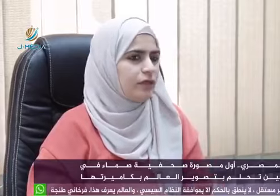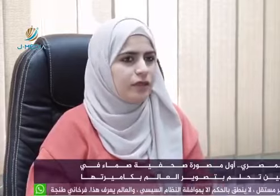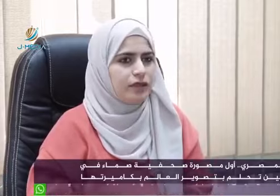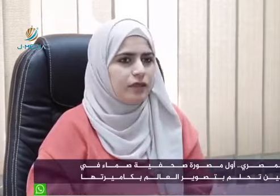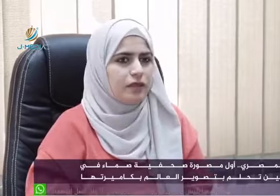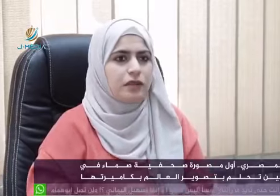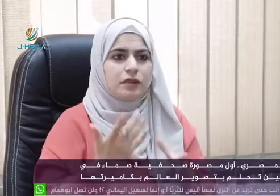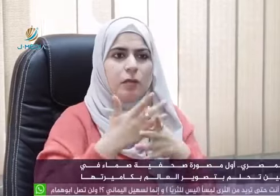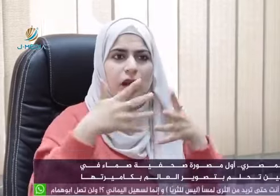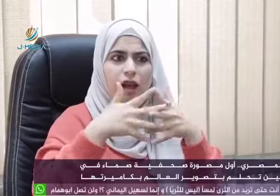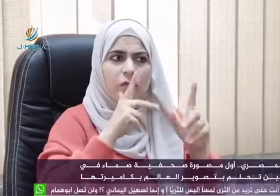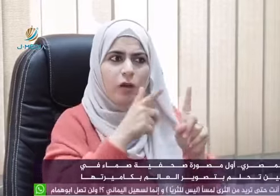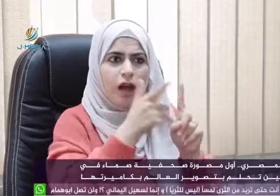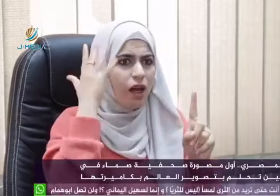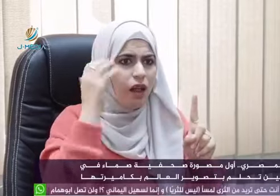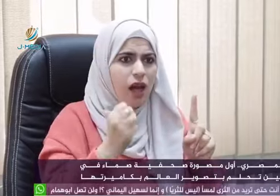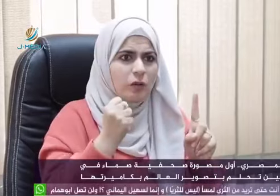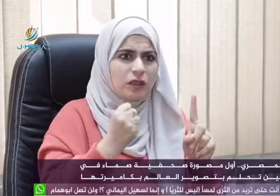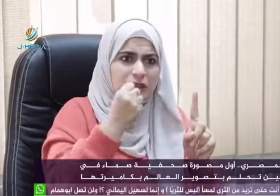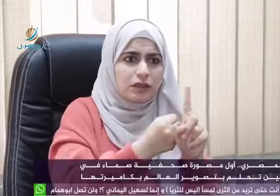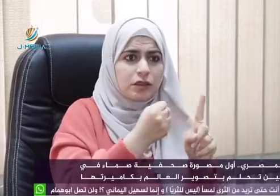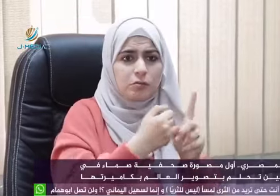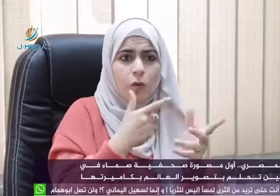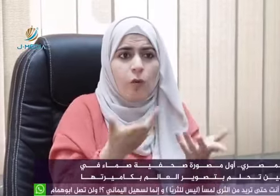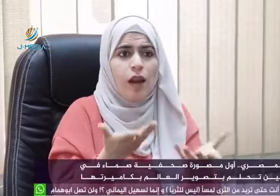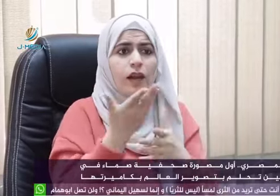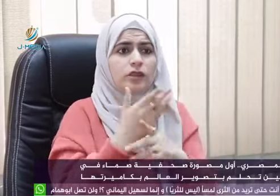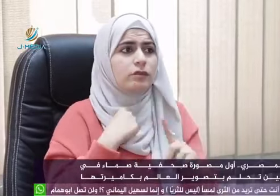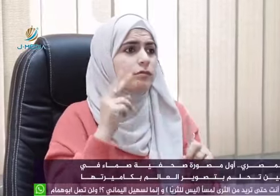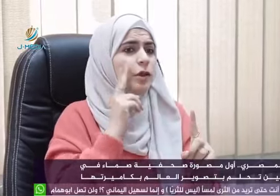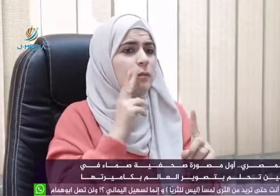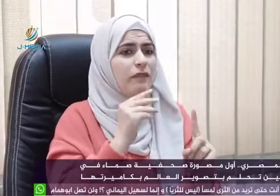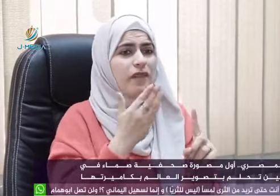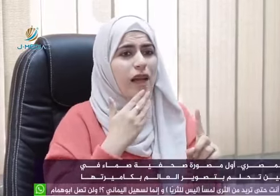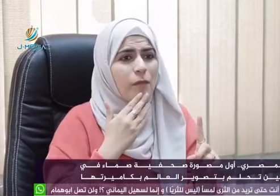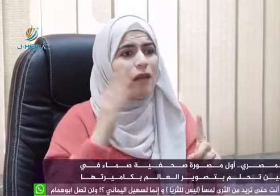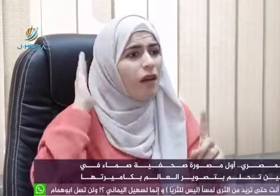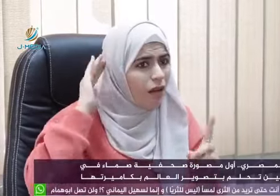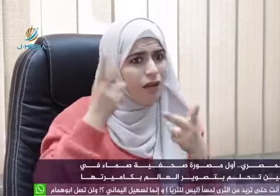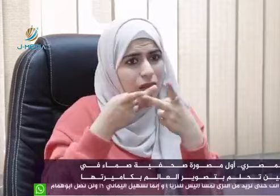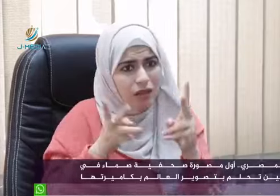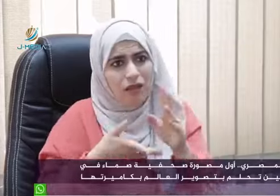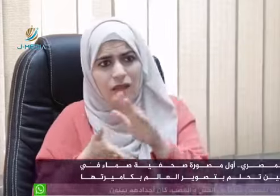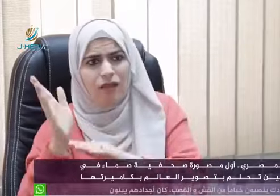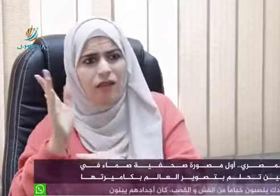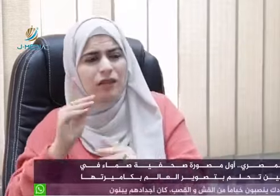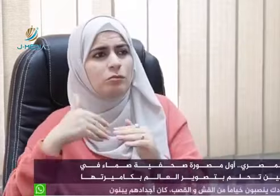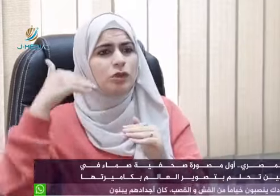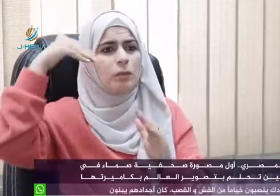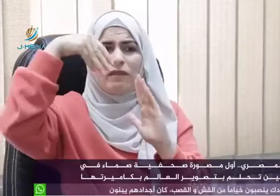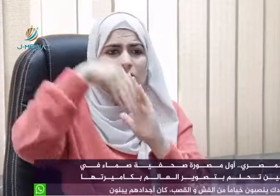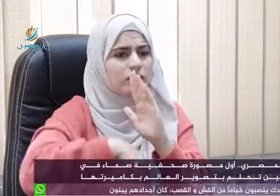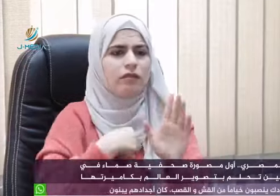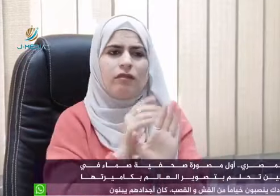وبالتخرج الحمد لله ودايماً عيلتي كانت تشجعني إنه إنتي قوية ما تستسلم للتحديات